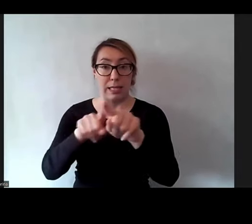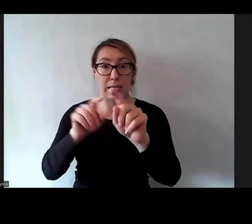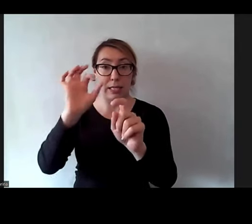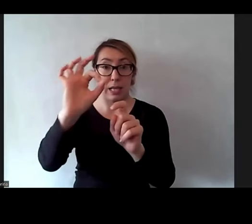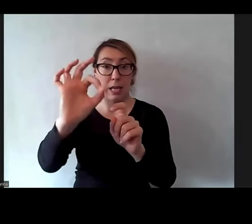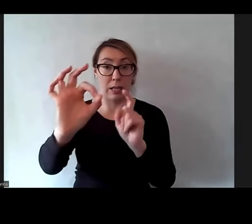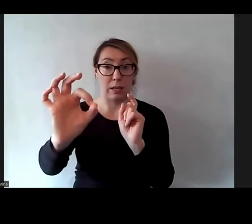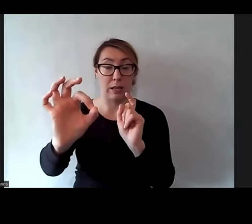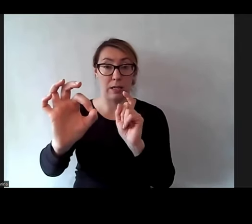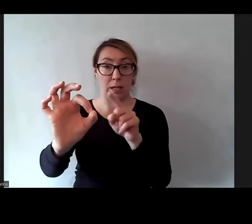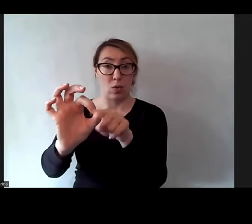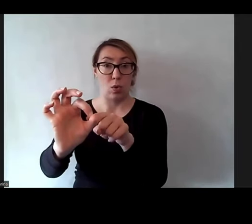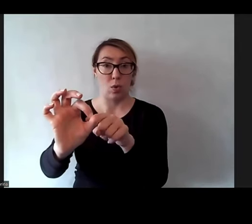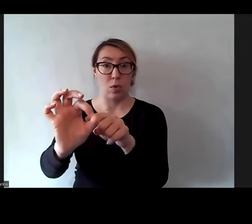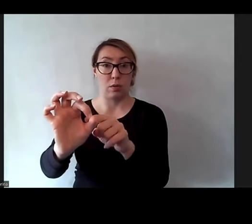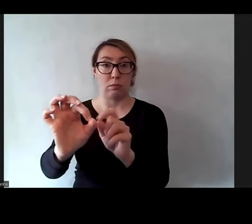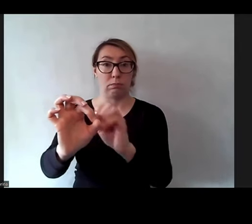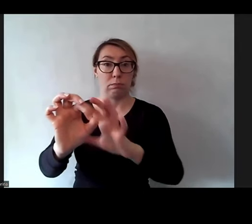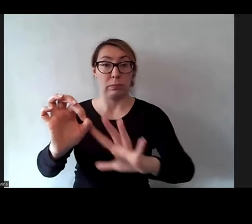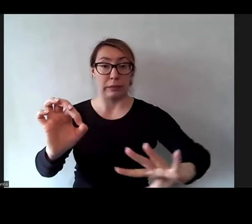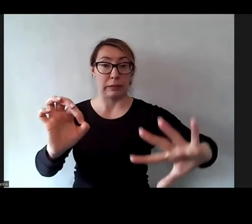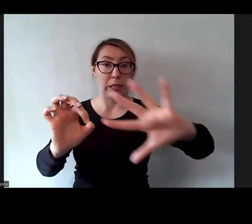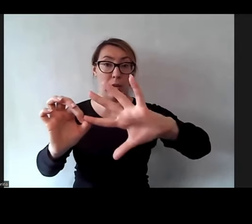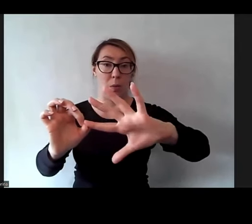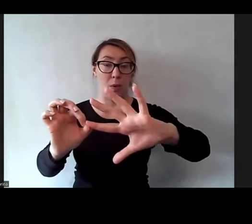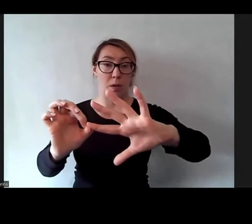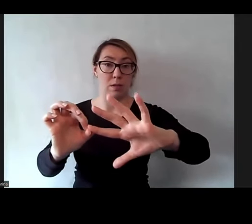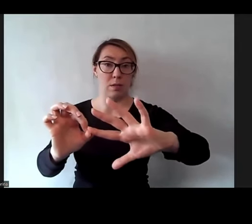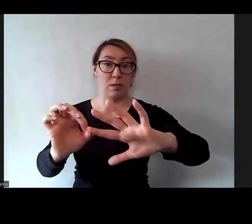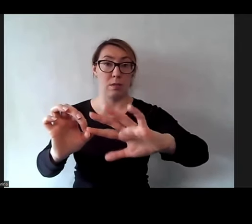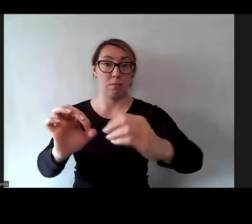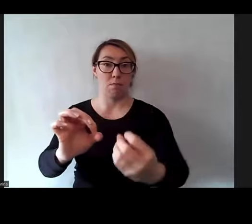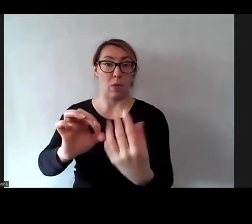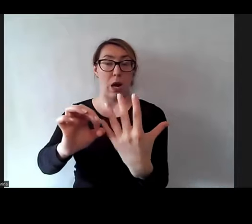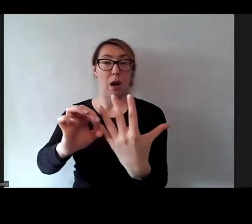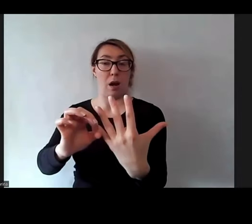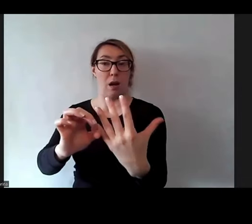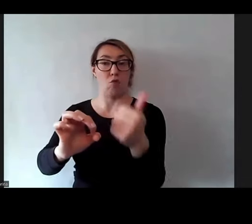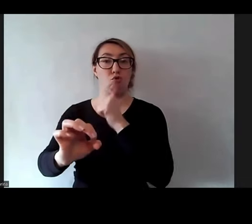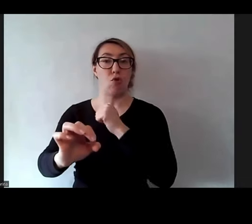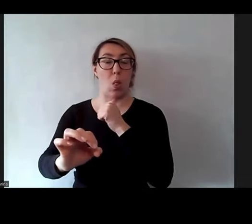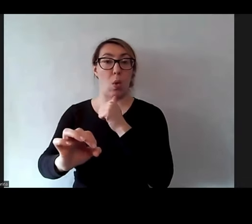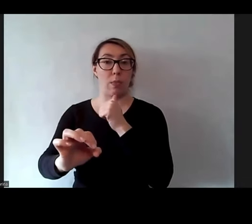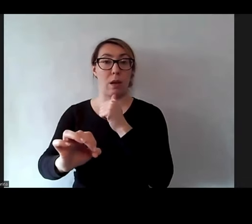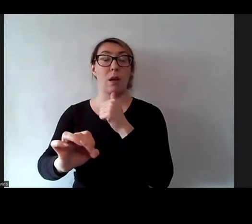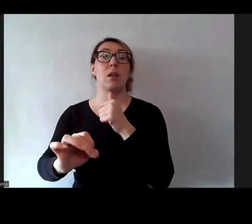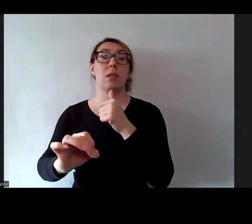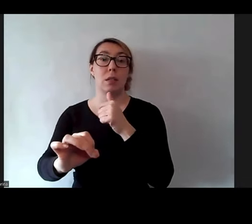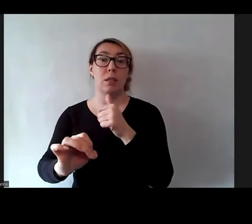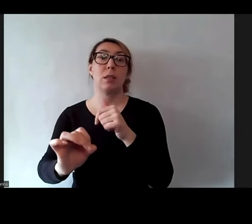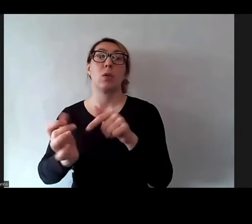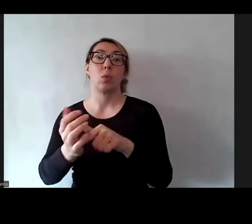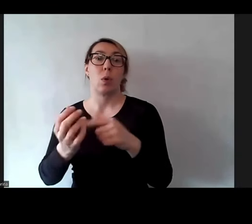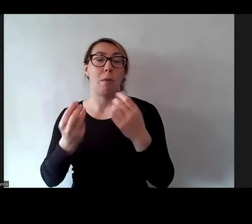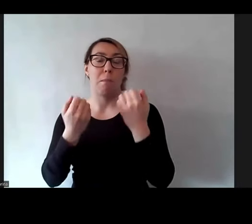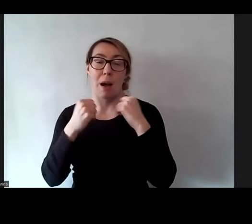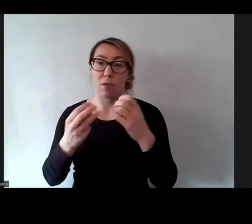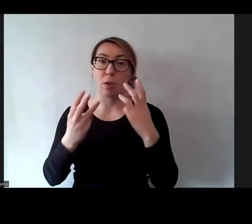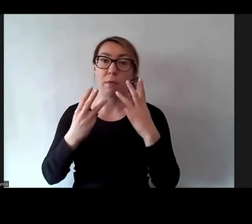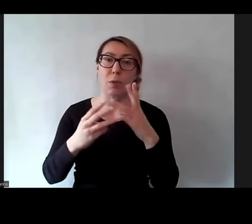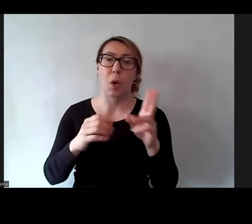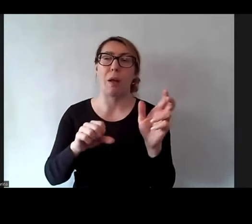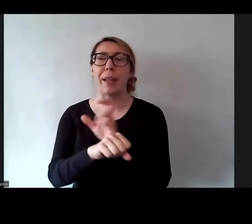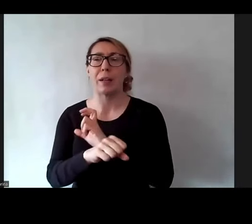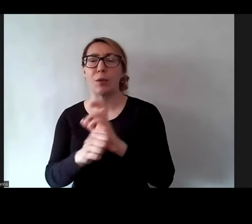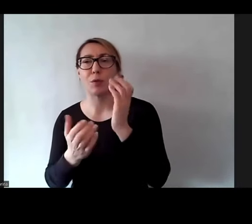ten znaczek od razu ma przełożenie na całą rzecz, czyli cała rzecz się podświetla na zielono, nie? To jest bardzo ważne. Myślę, że te techniczne